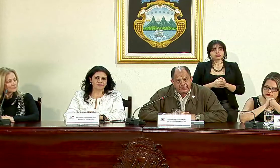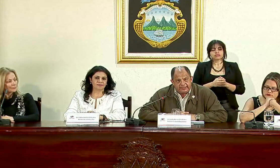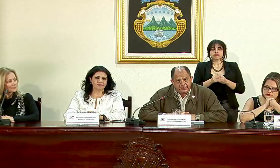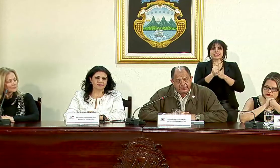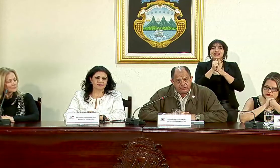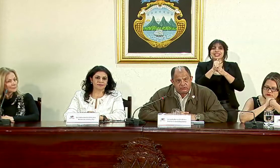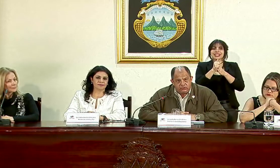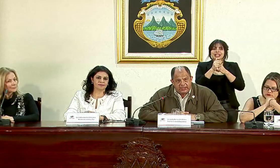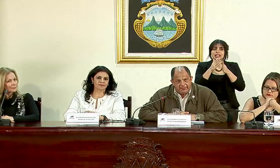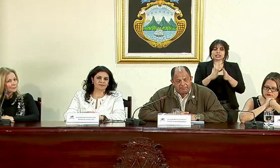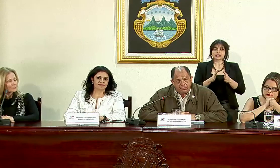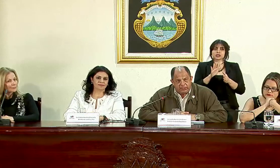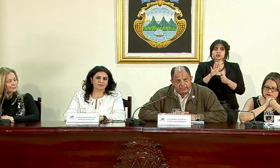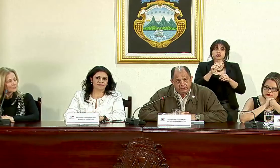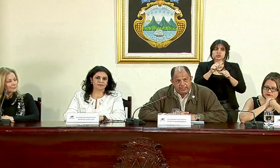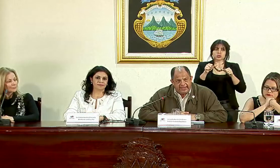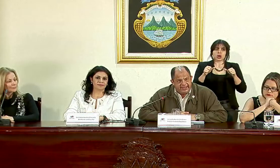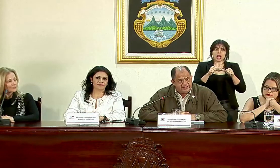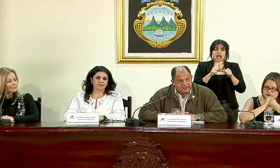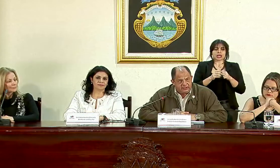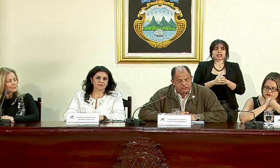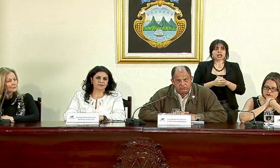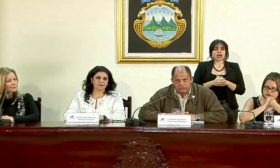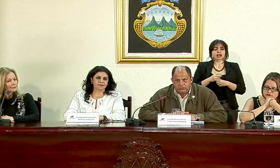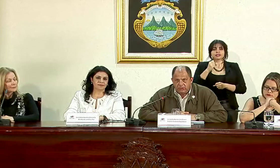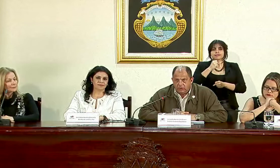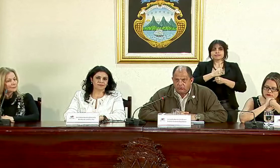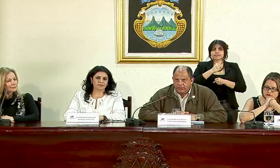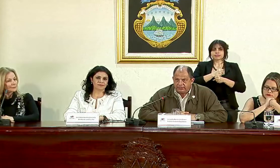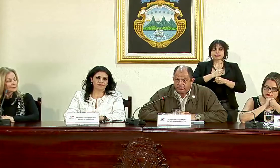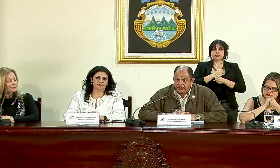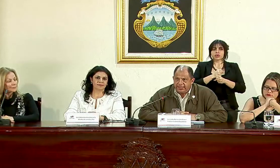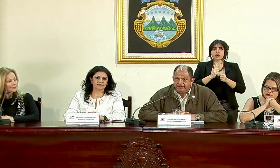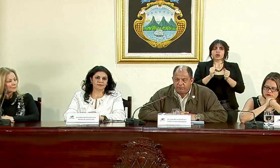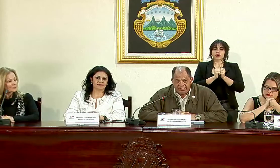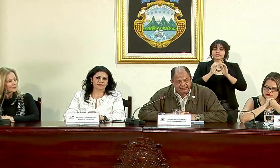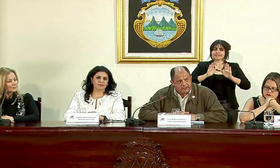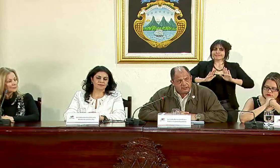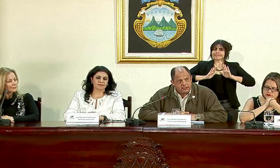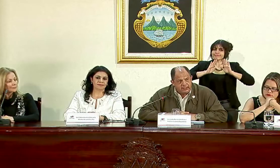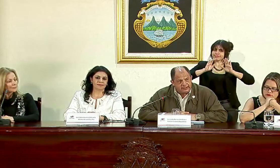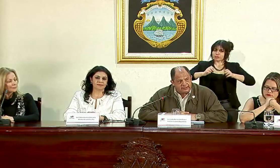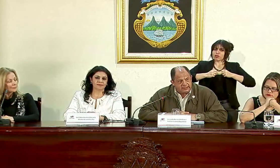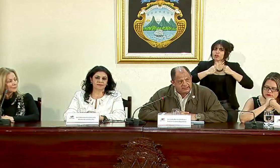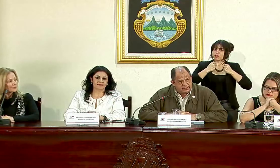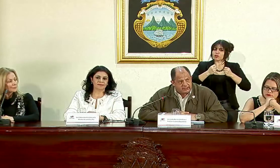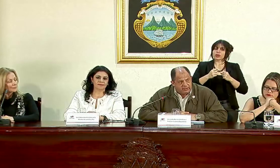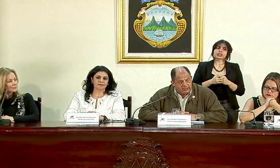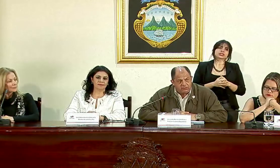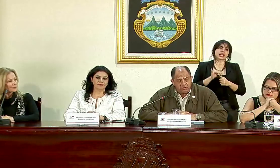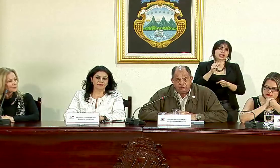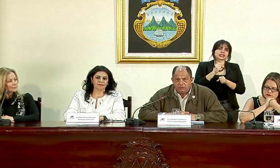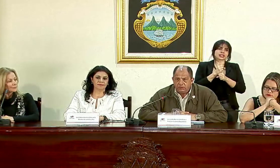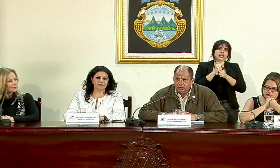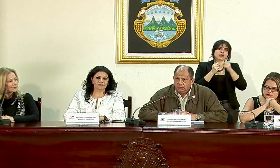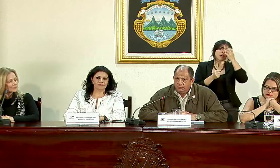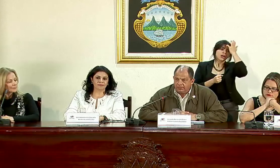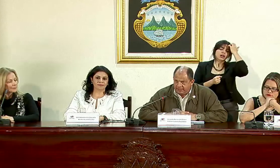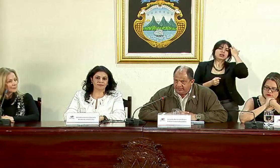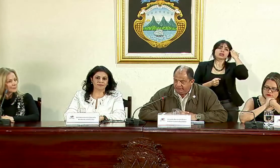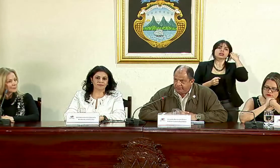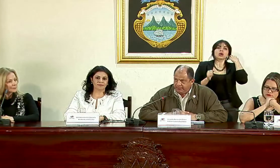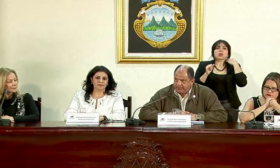lideresa de su campo que la ha ejercido con con extraordinaria fuerza ese trabajo como